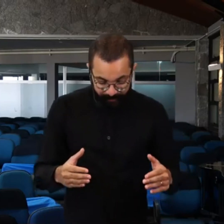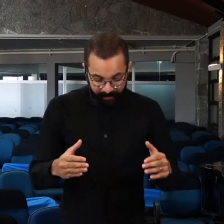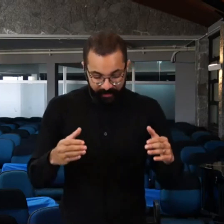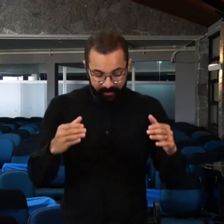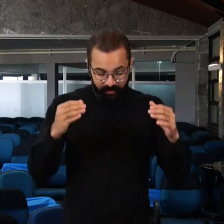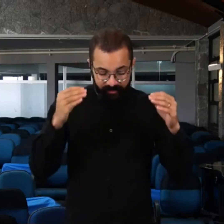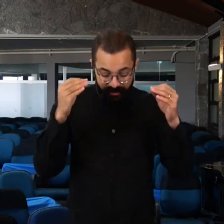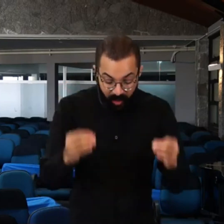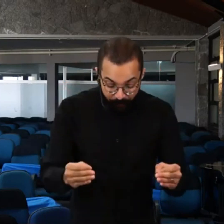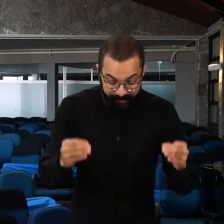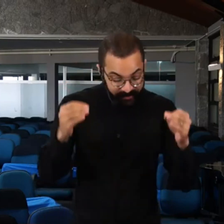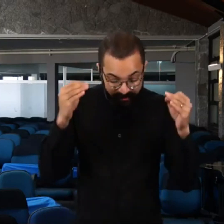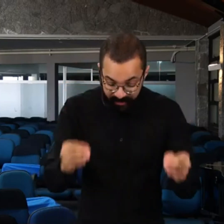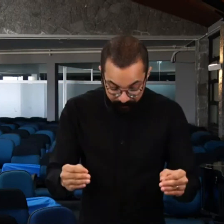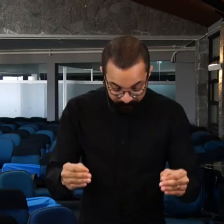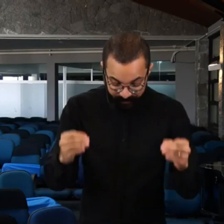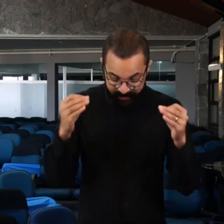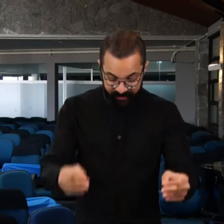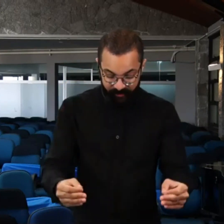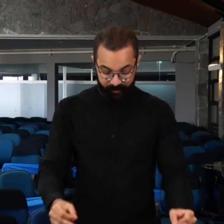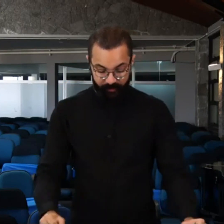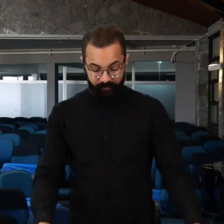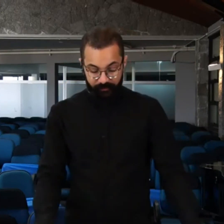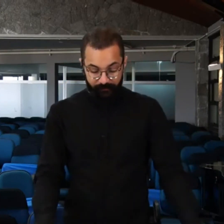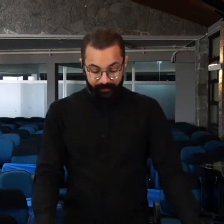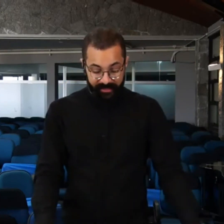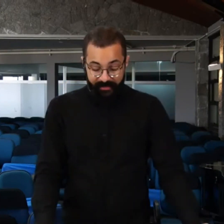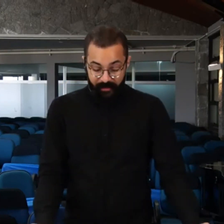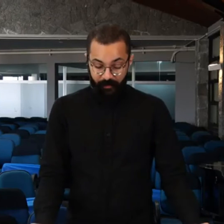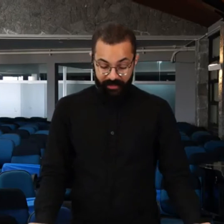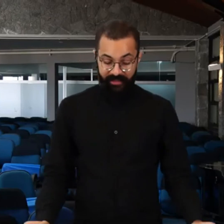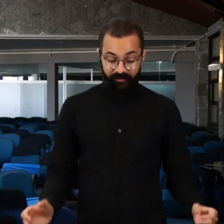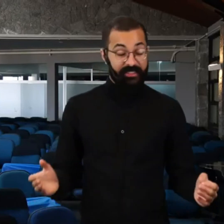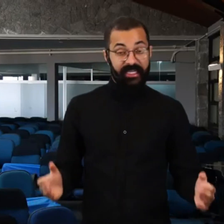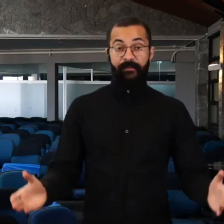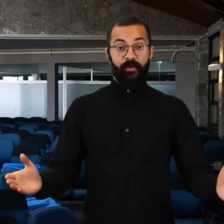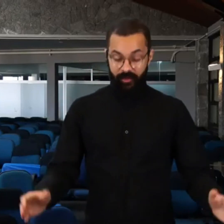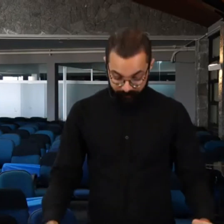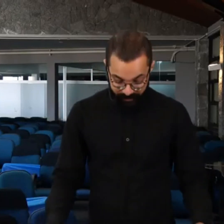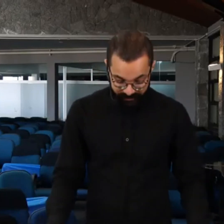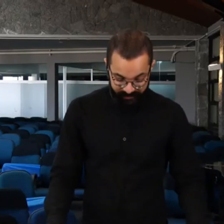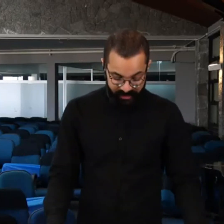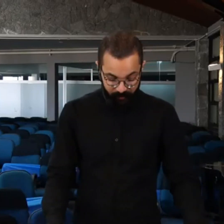nós não precisamos fazer isso. Até mesmo porque Deus já sabe o que nós precisamos.